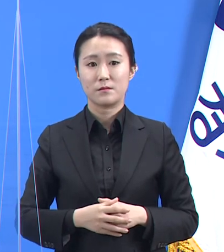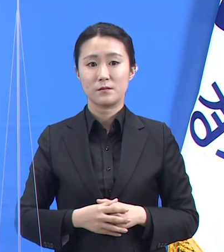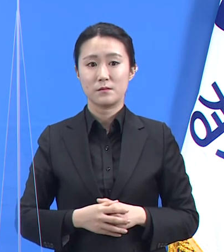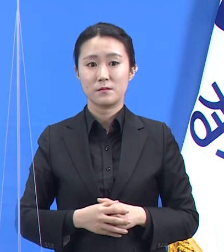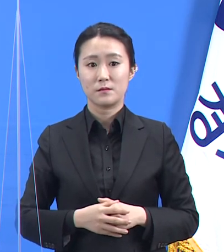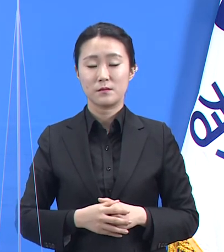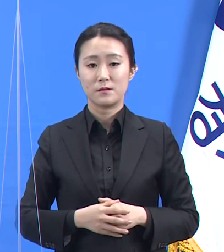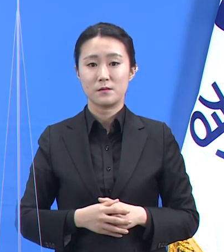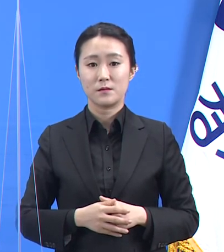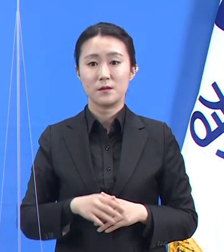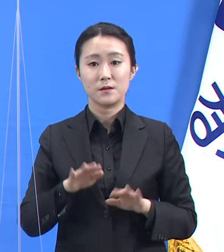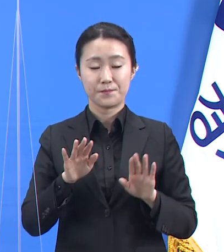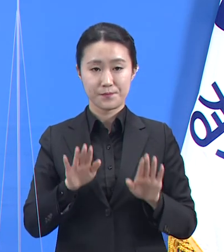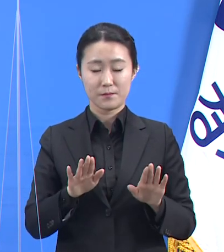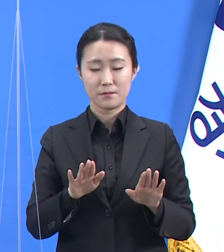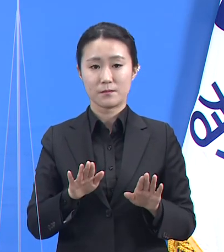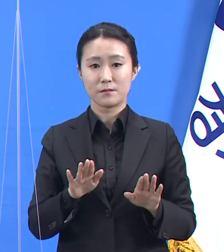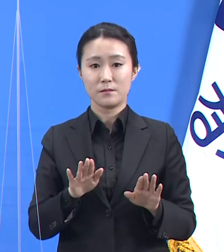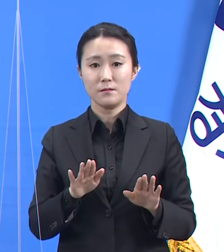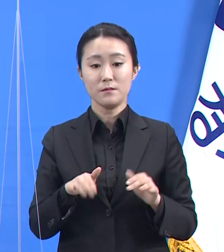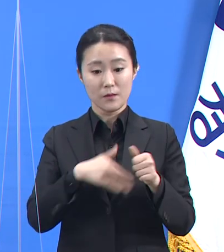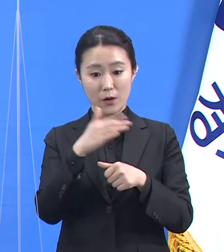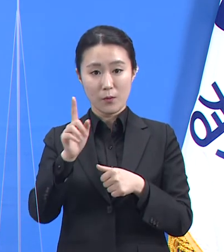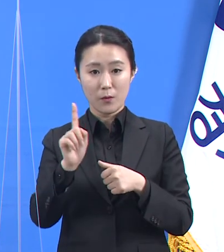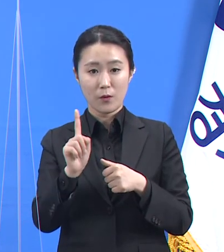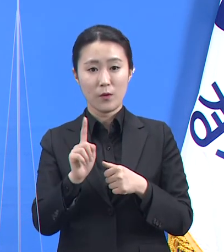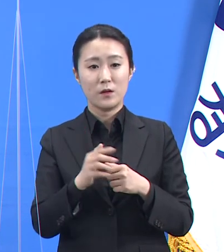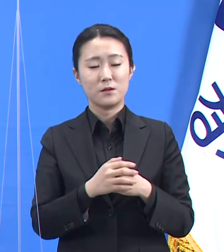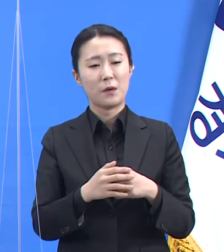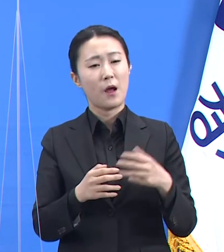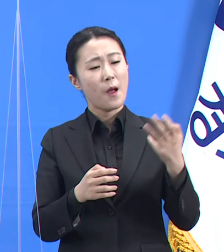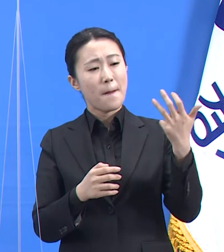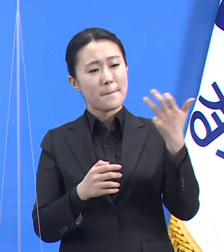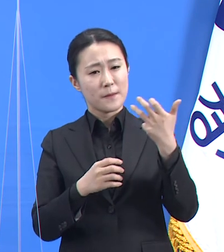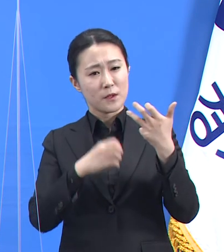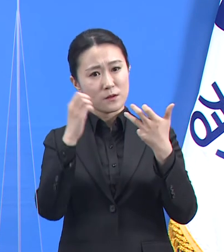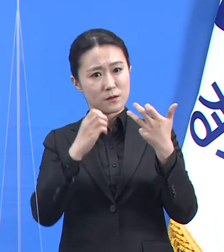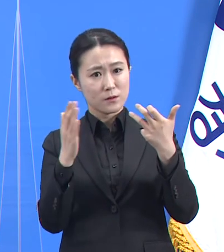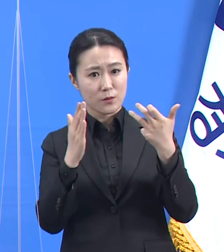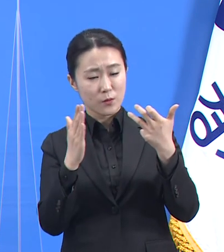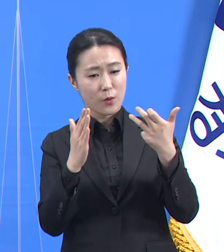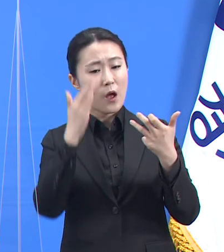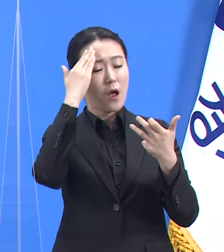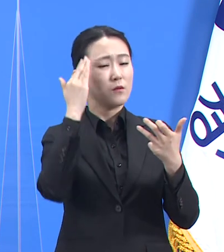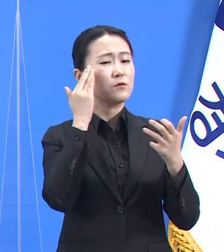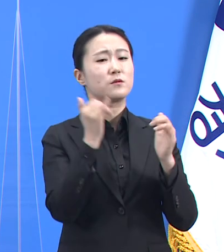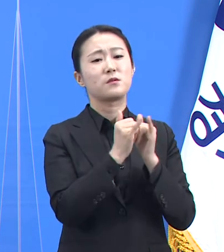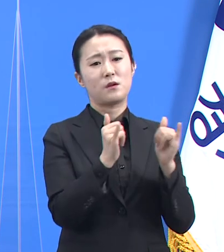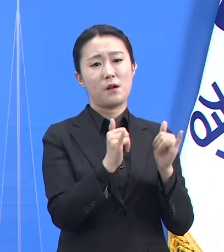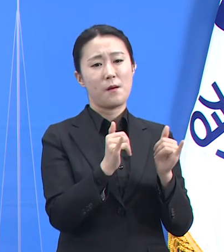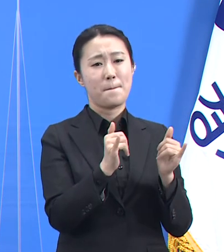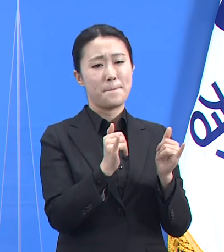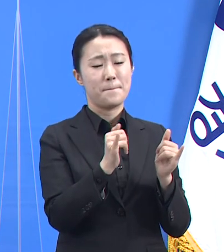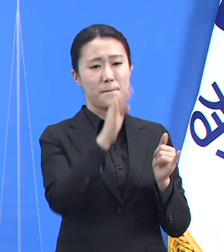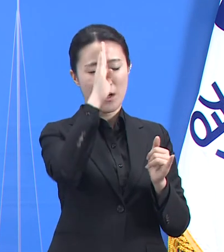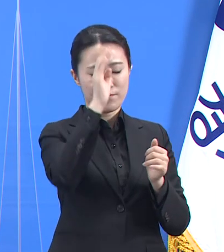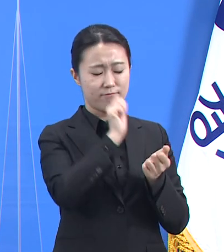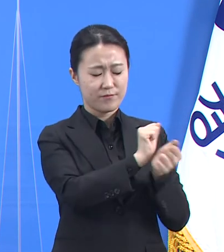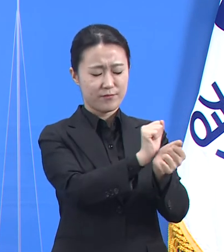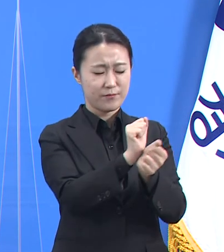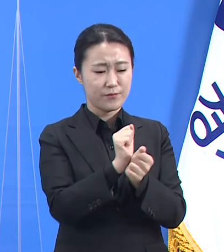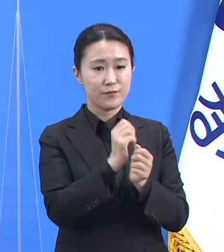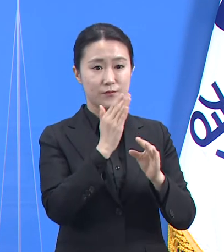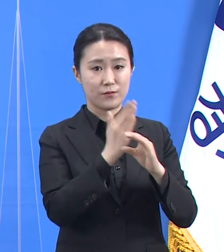그런데 이를 역으로 해석하면 여전히 80%는 내국인이라는 사실입니다. 따라서